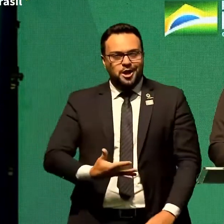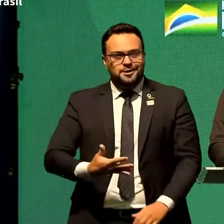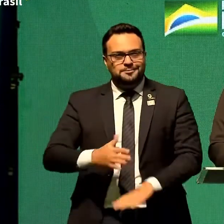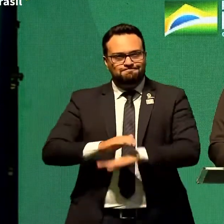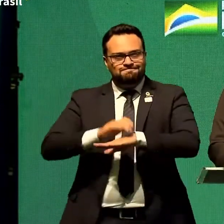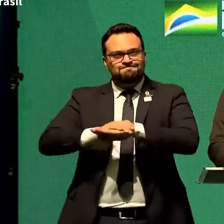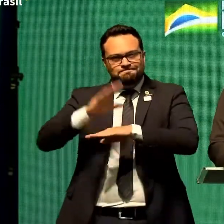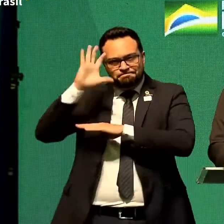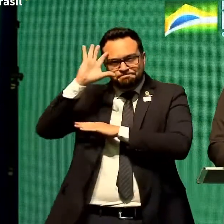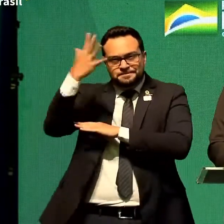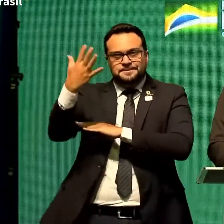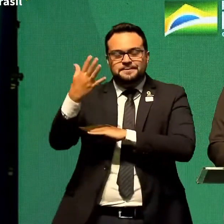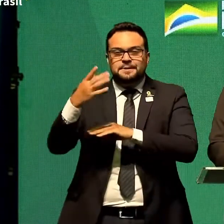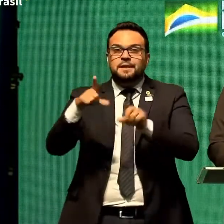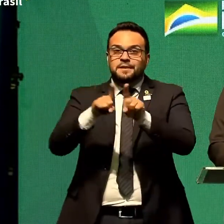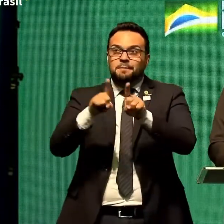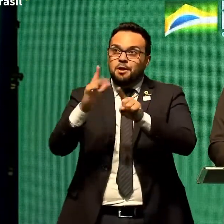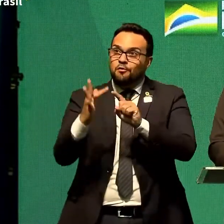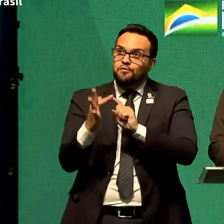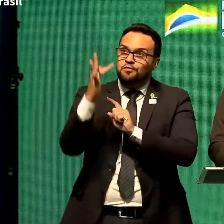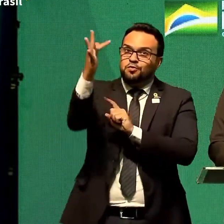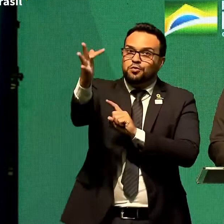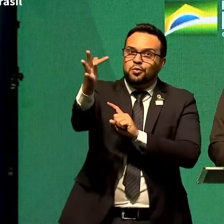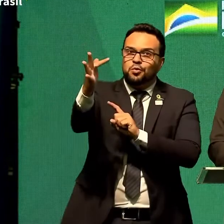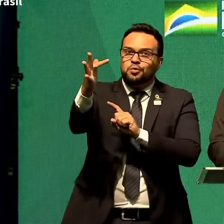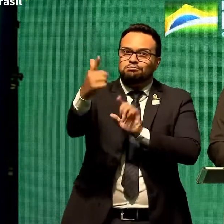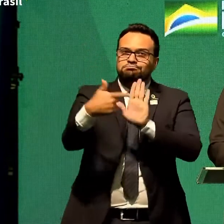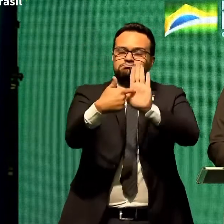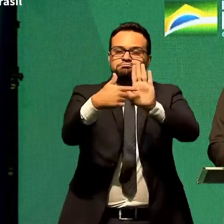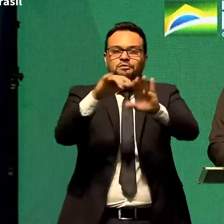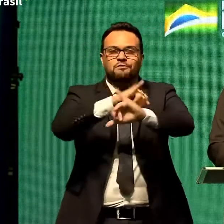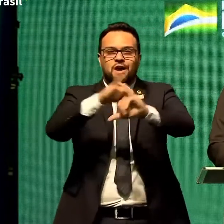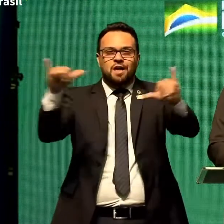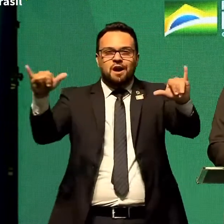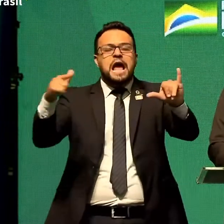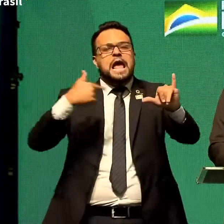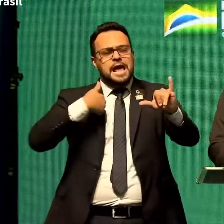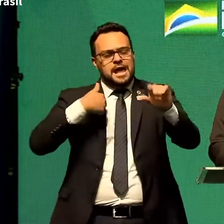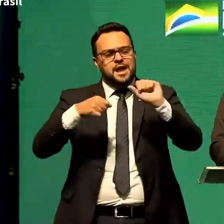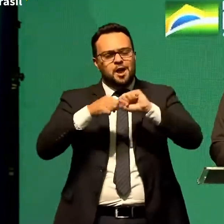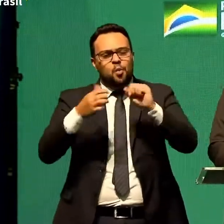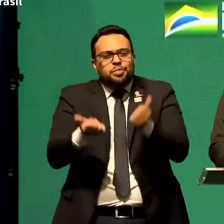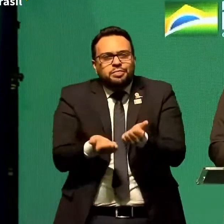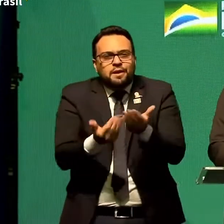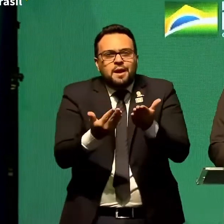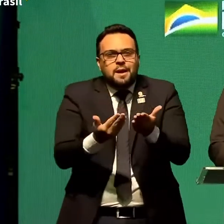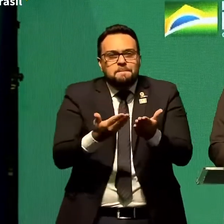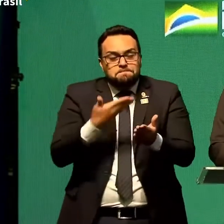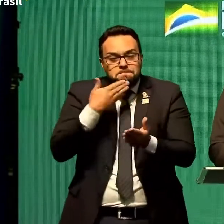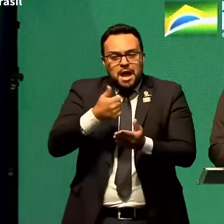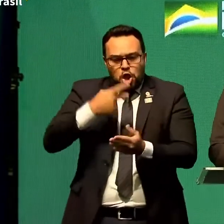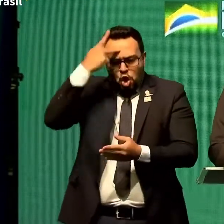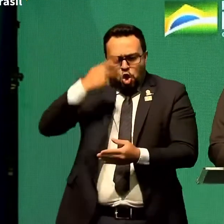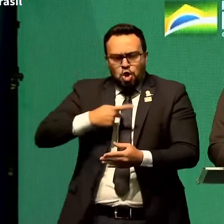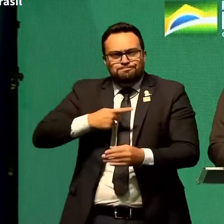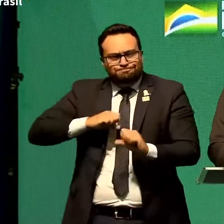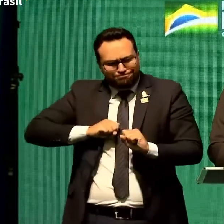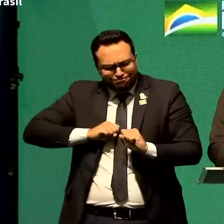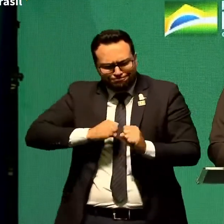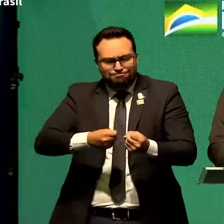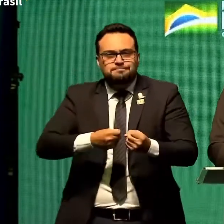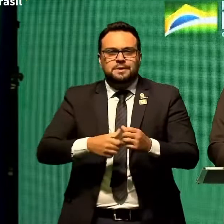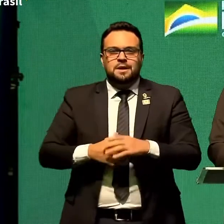e dizer lá na frente eu fiz o melhor de mim não pensei